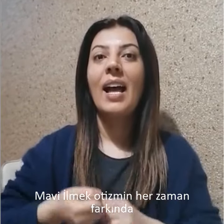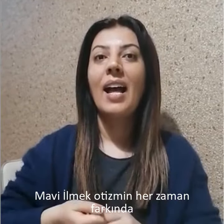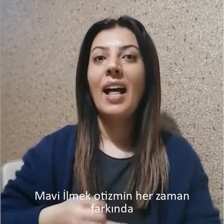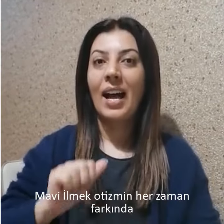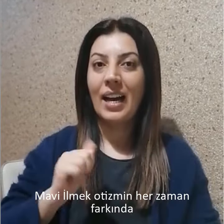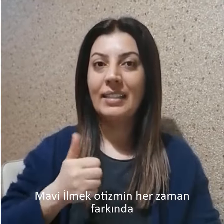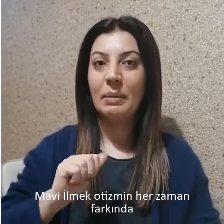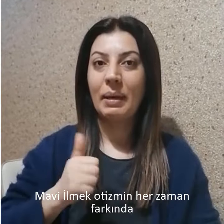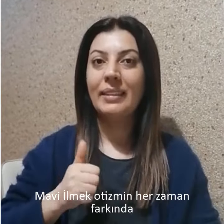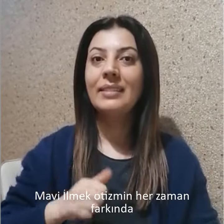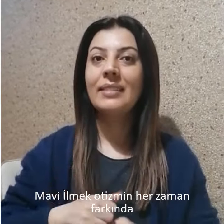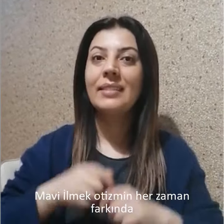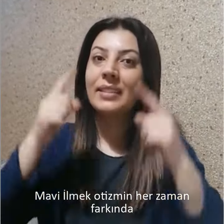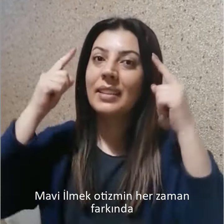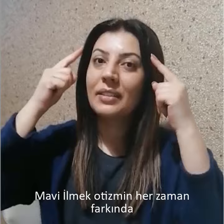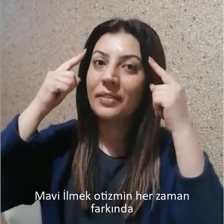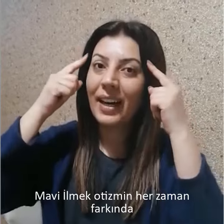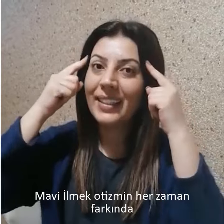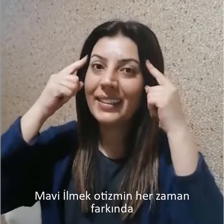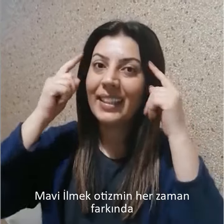Her zaman farkında.